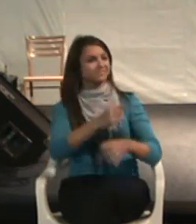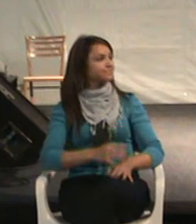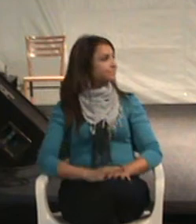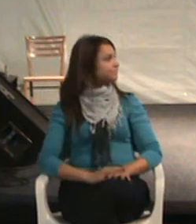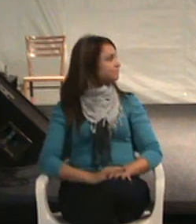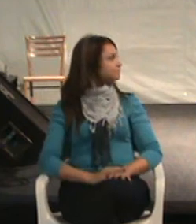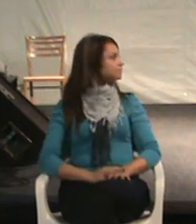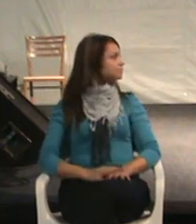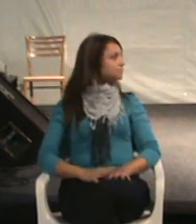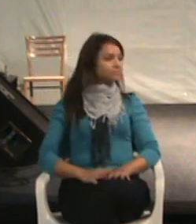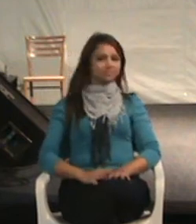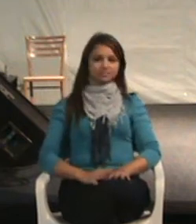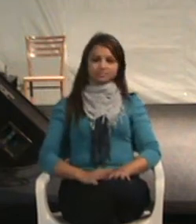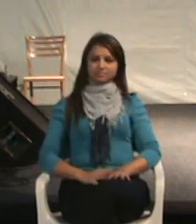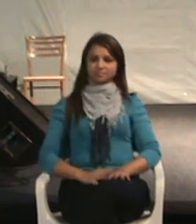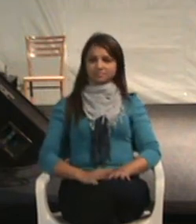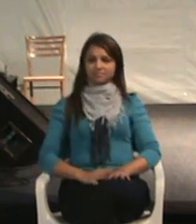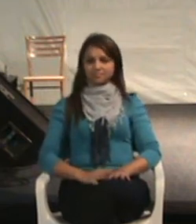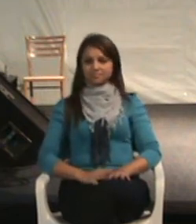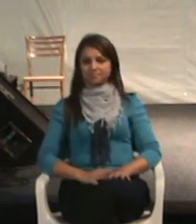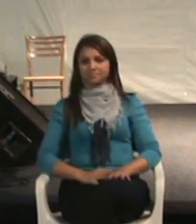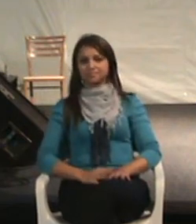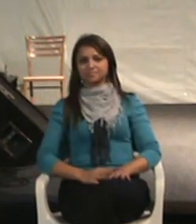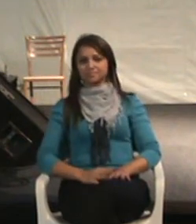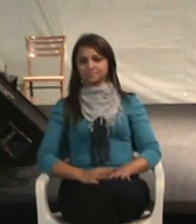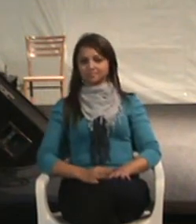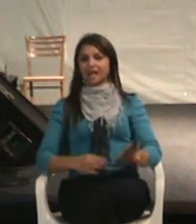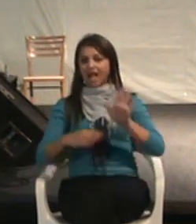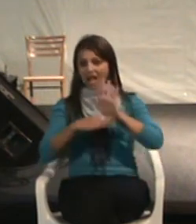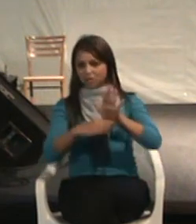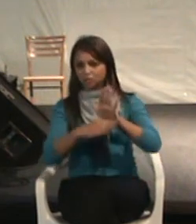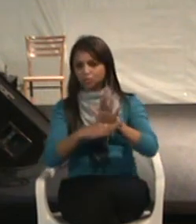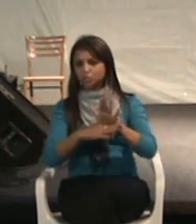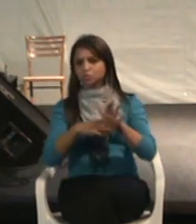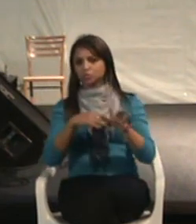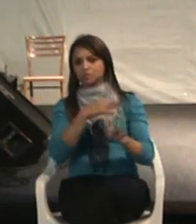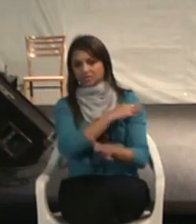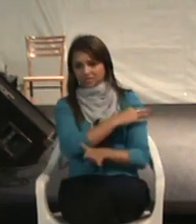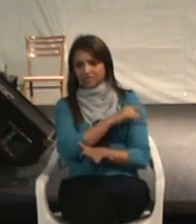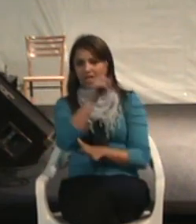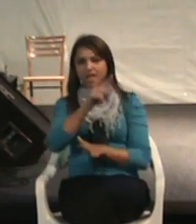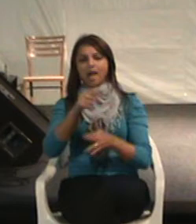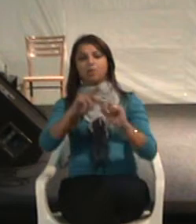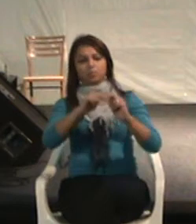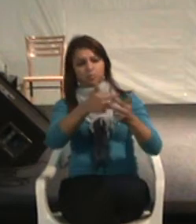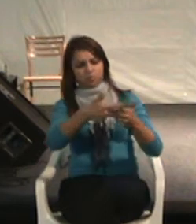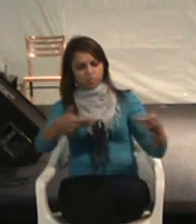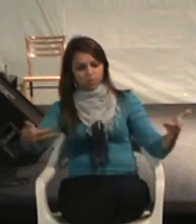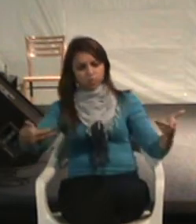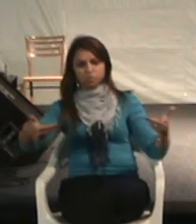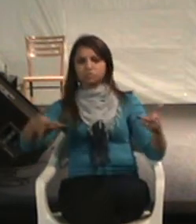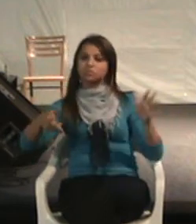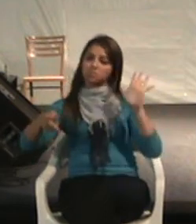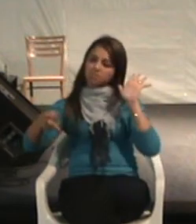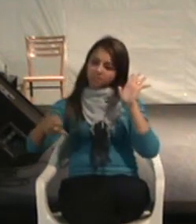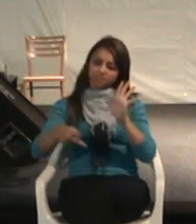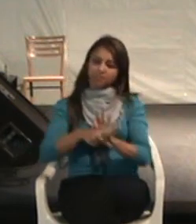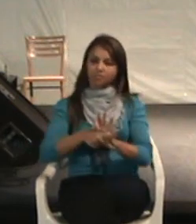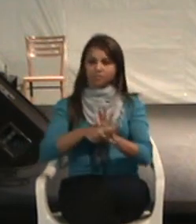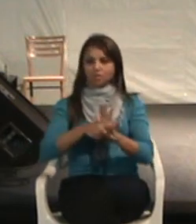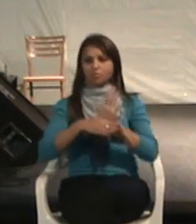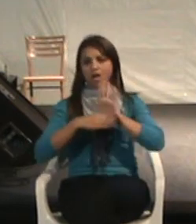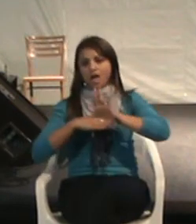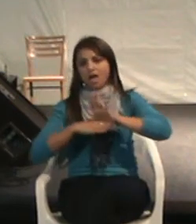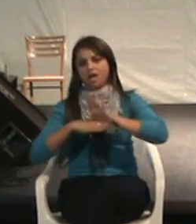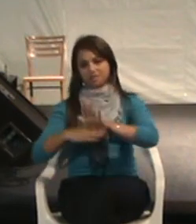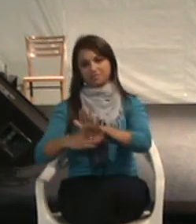Ajudas técnicas são produtos, equipamentos, instrumentos voltados para o